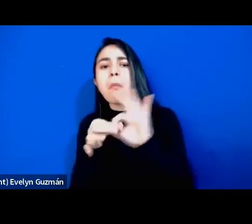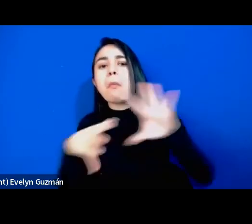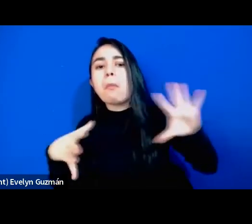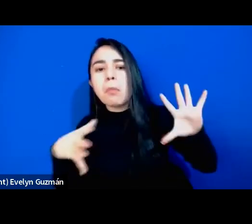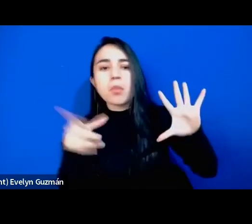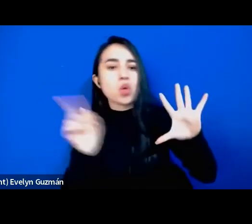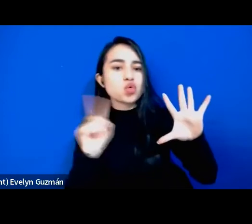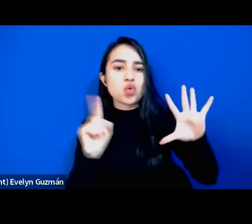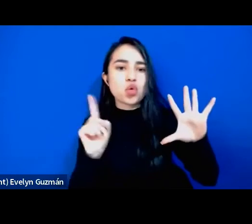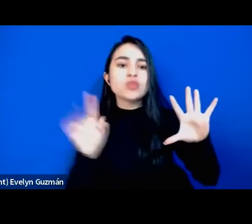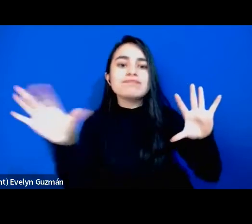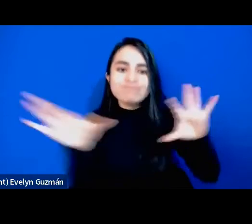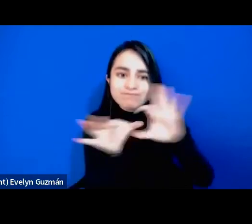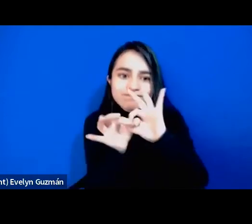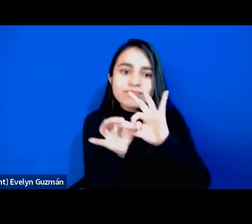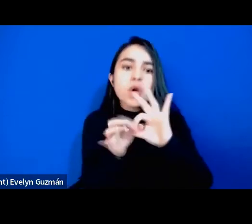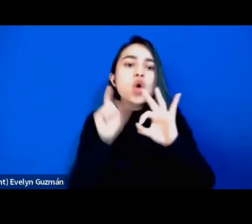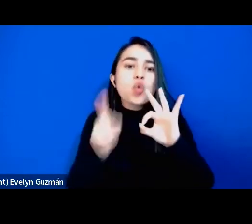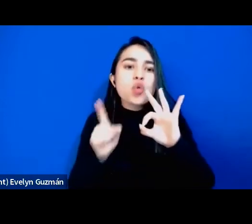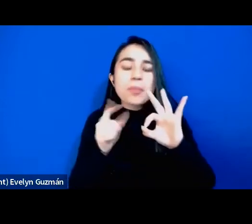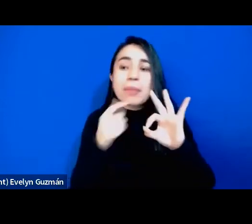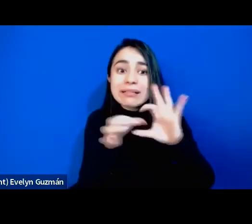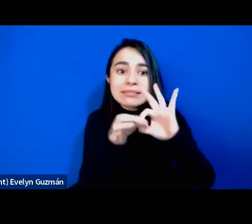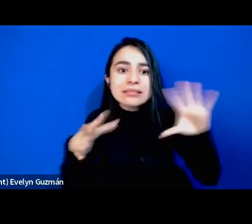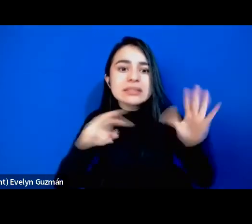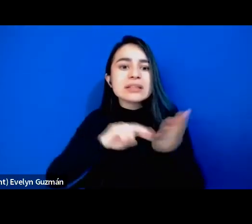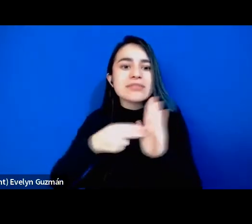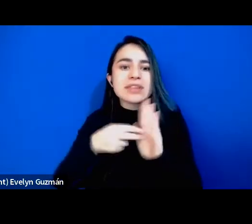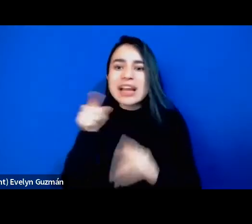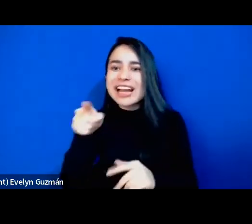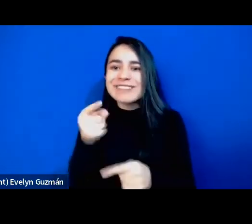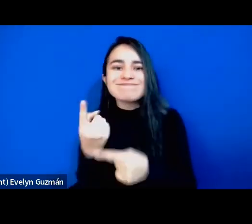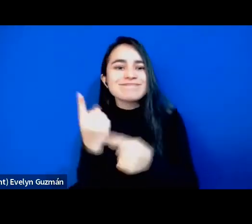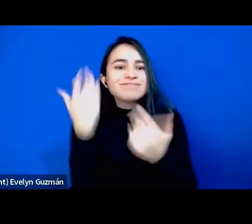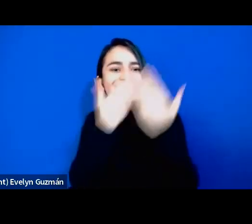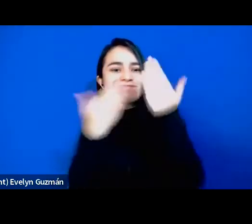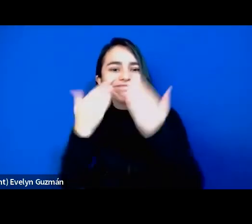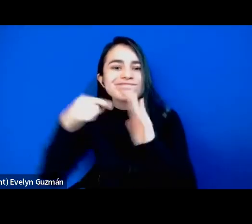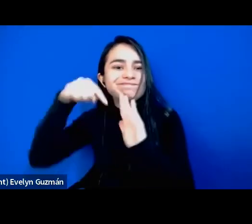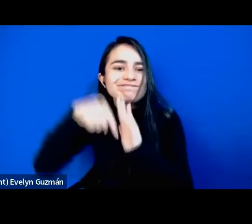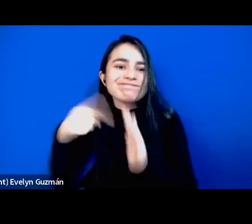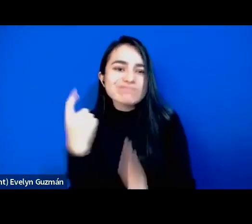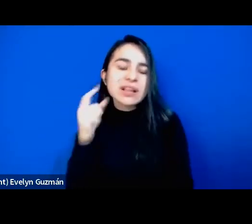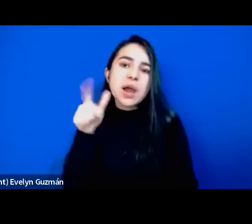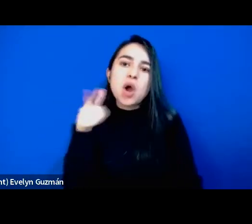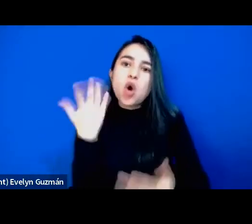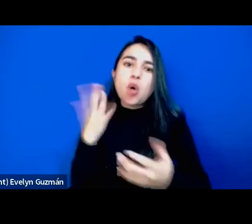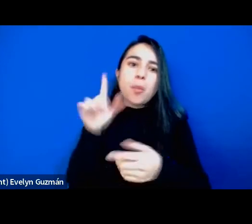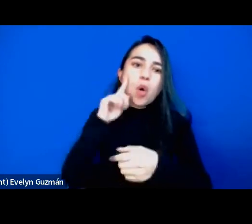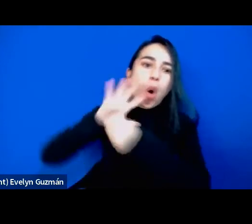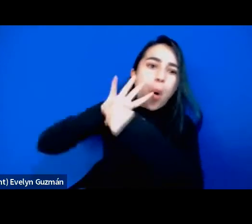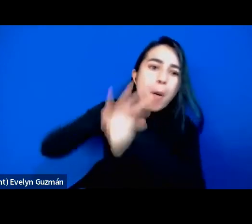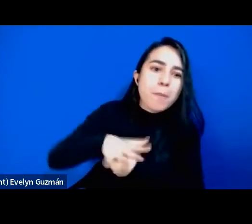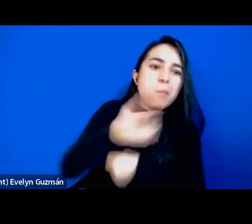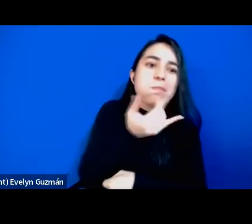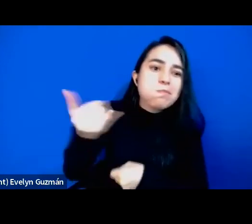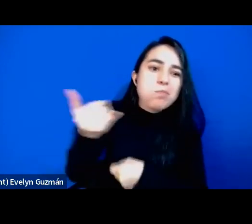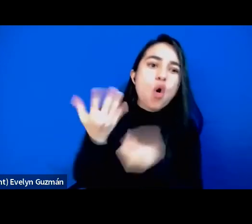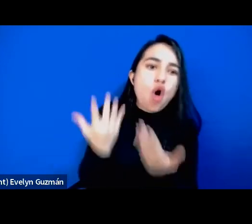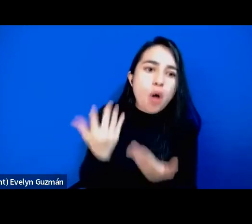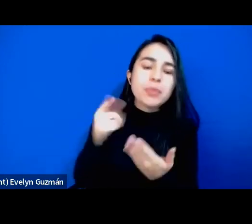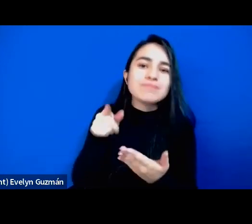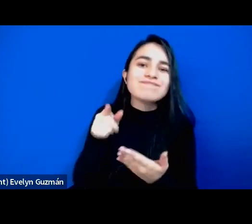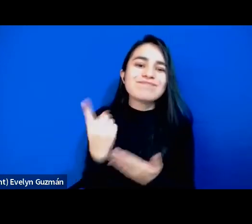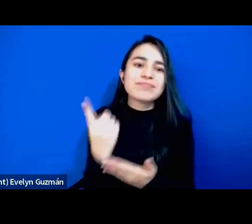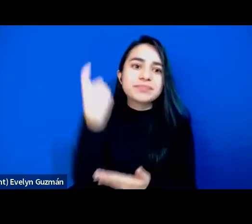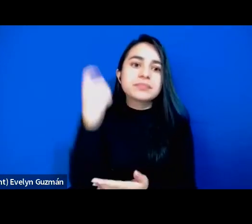el análisis, empobrece la comprensión de cómo funciona la opresión. Entonces, me acerco a este libro desde esta experiencia de